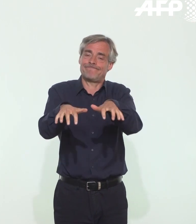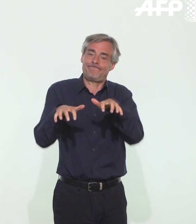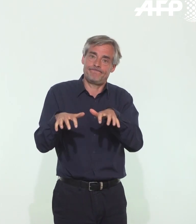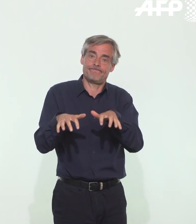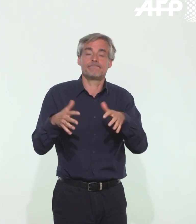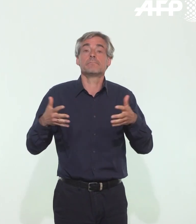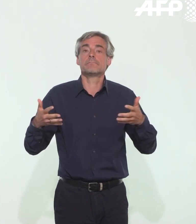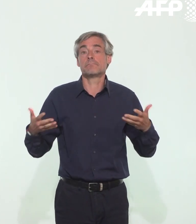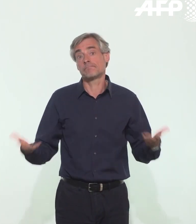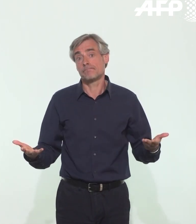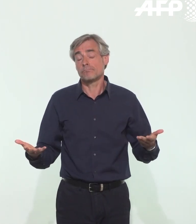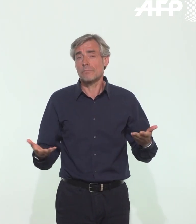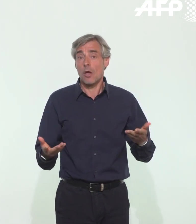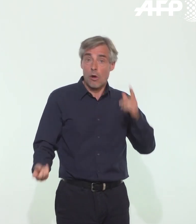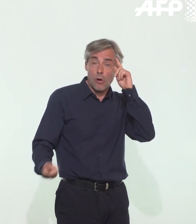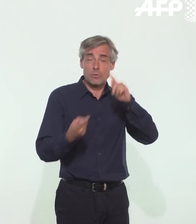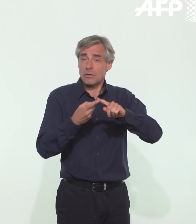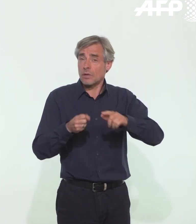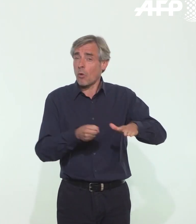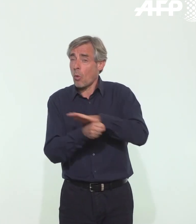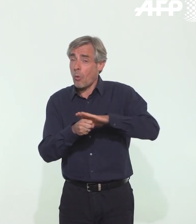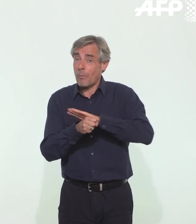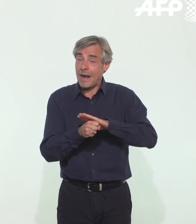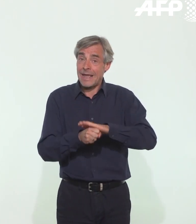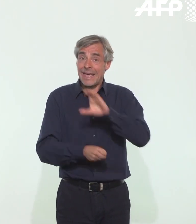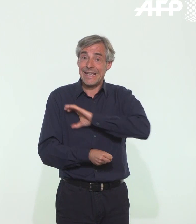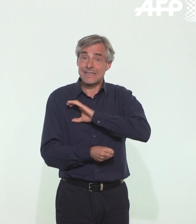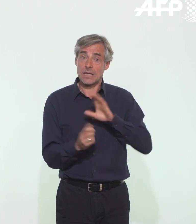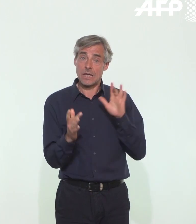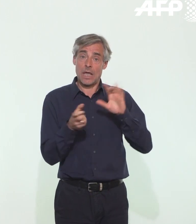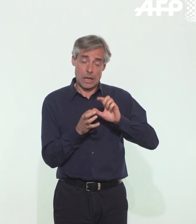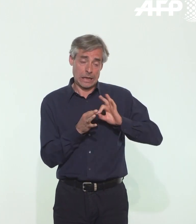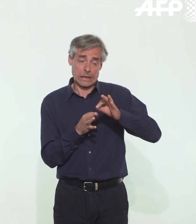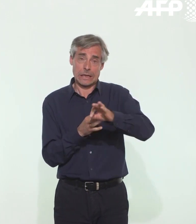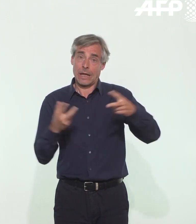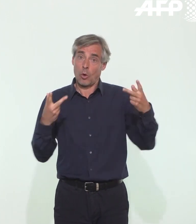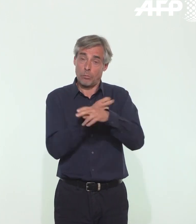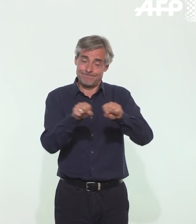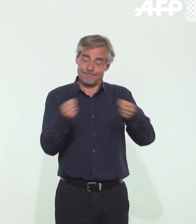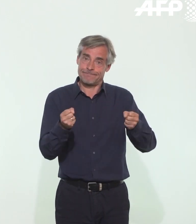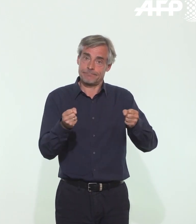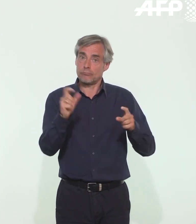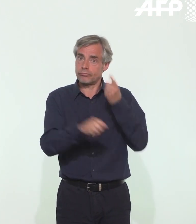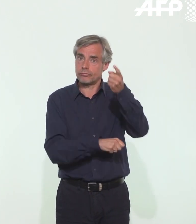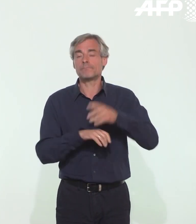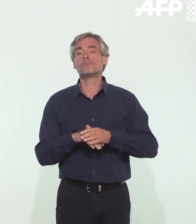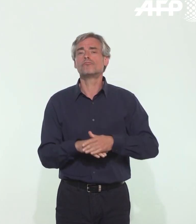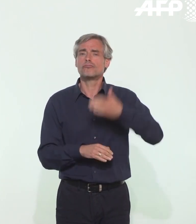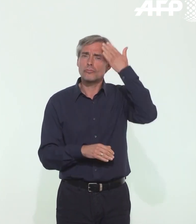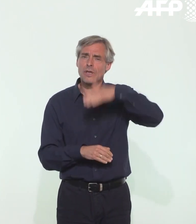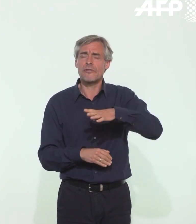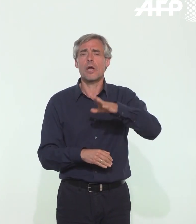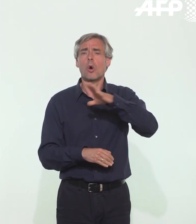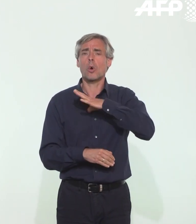-19, tout faire pour briser les chaînes de transmission. Comme vous le savez, nous